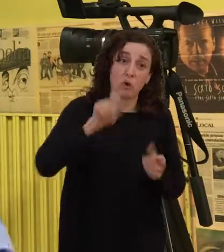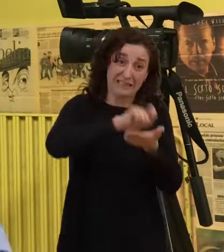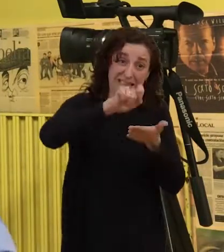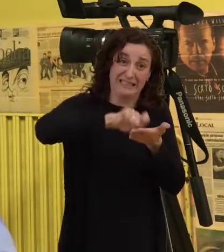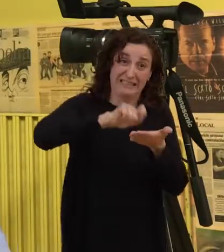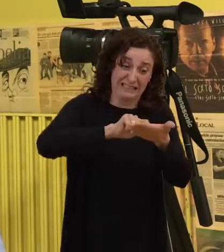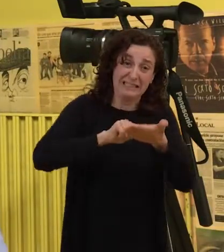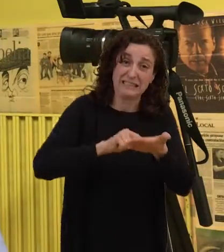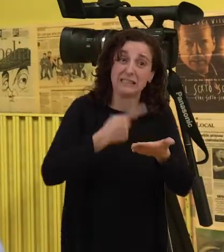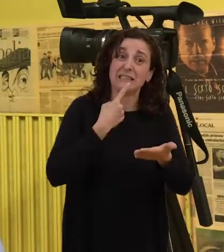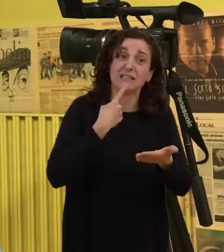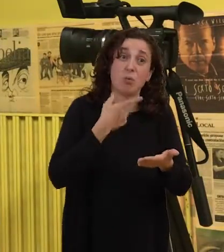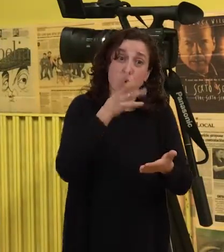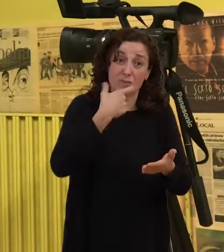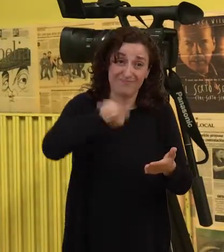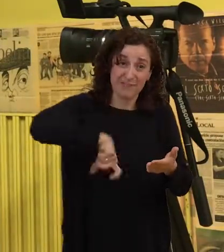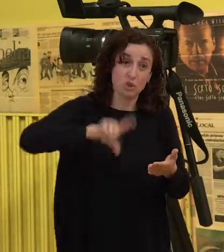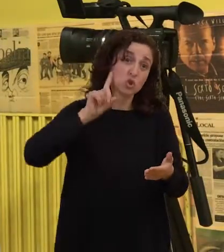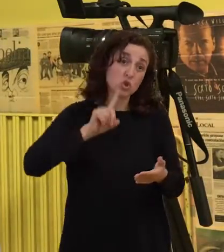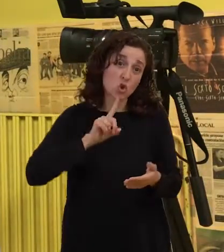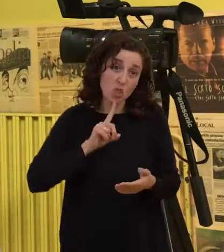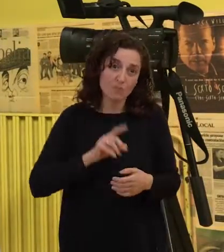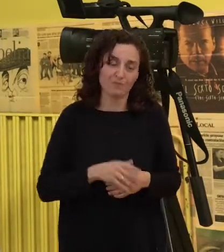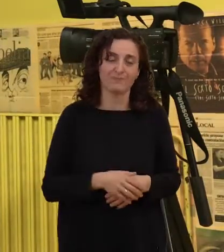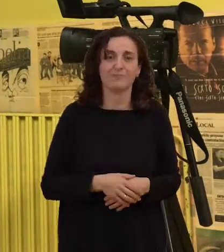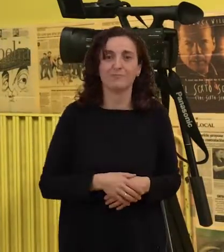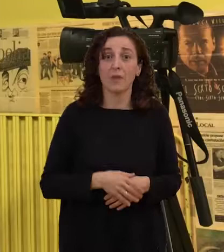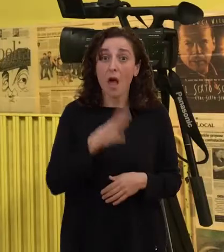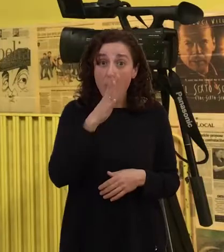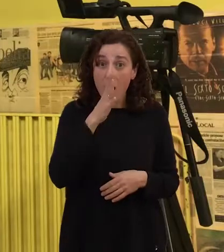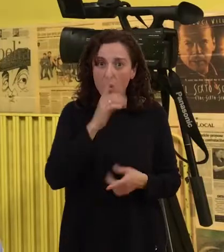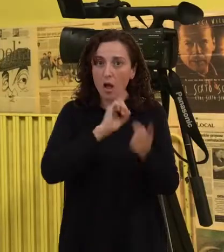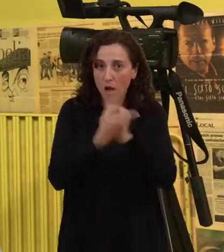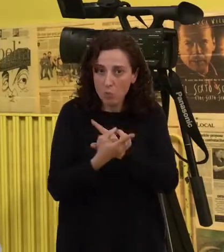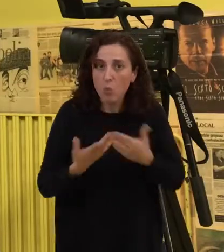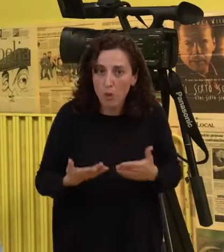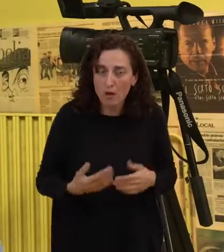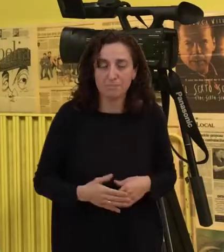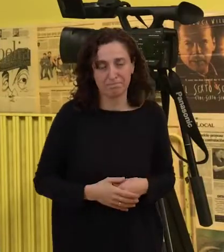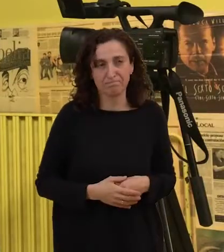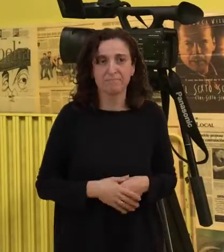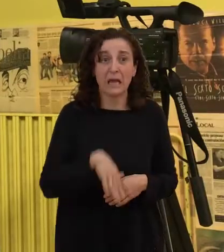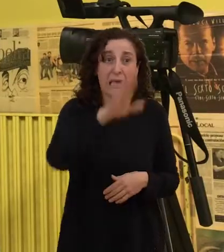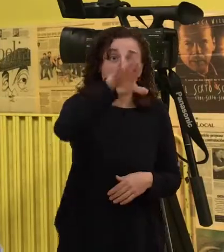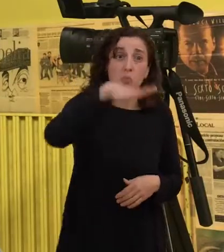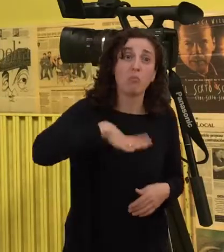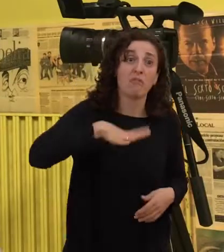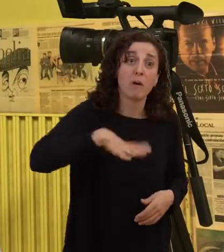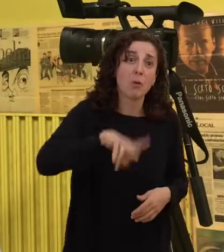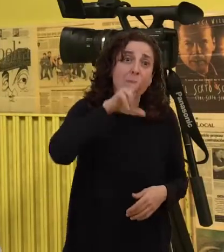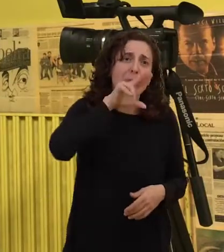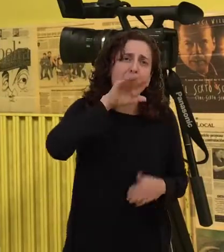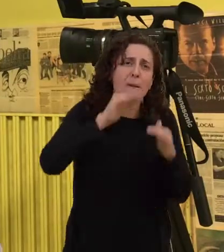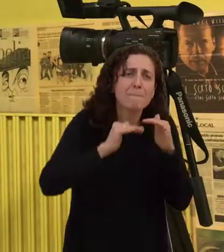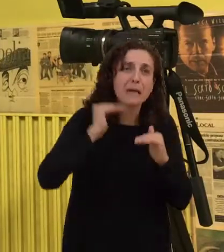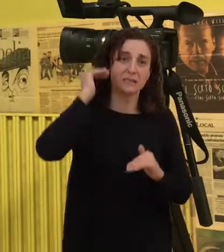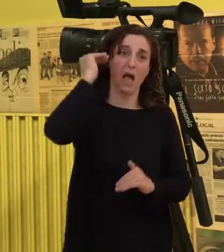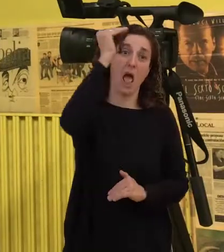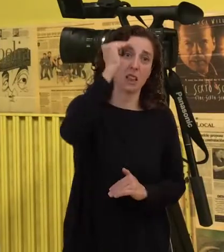lo escribe o que me está dicendo porque sou unha persona sorda e agora o cambio ha sido por favor me habla un pouco máis alto que sou unha